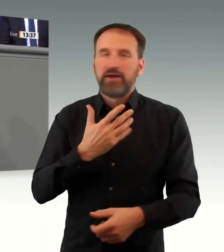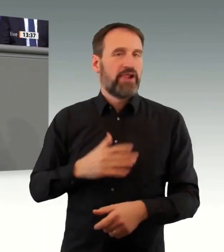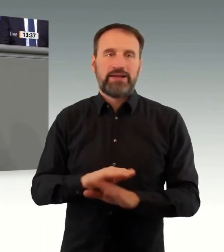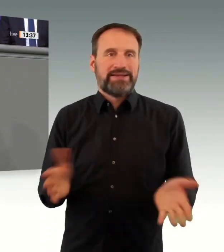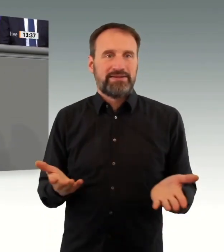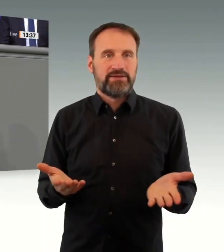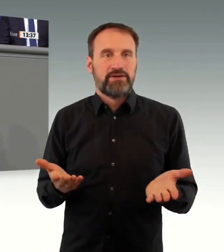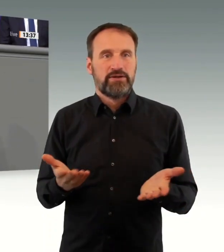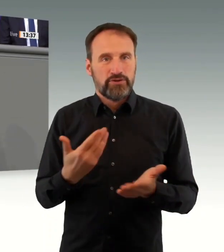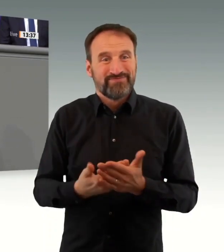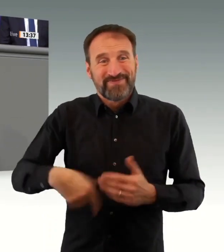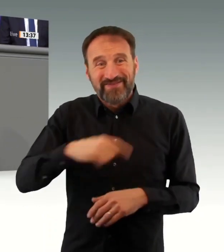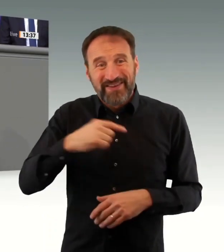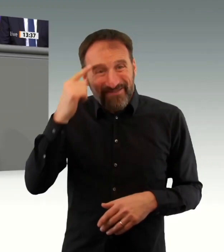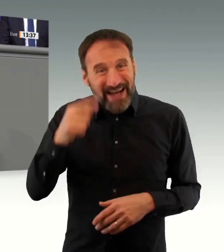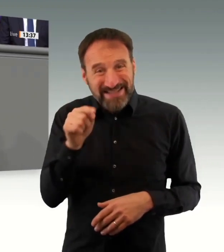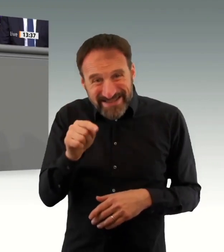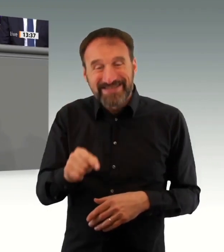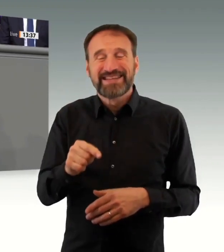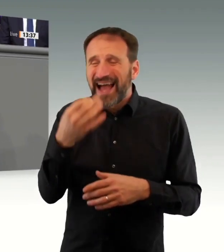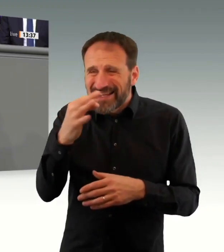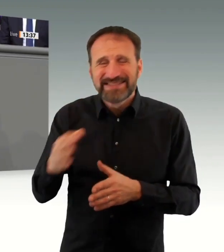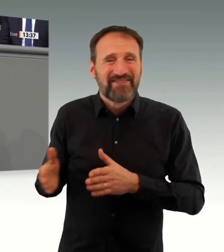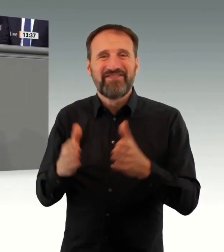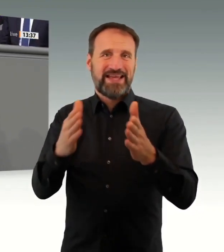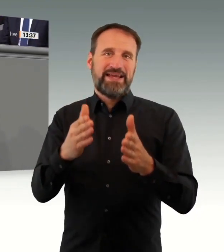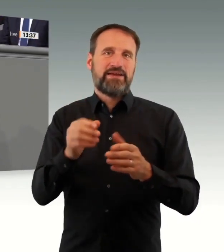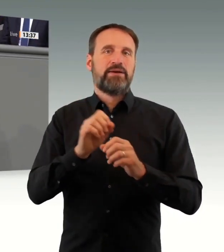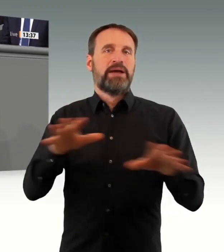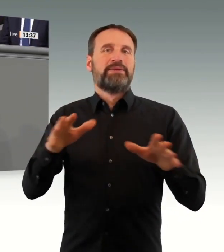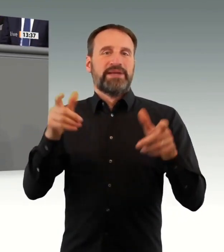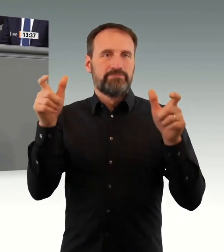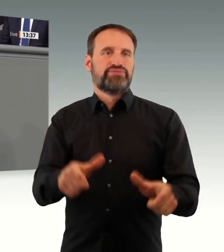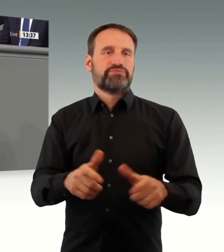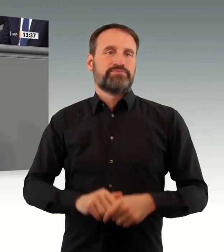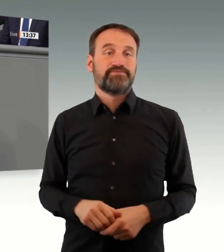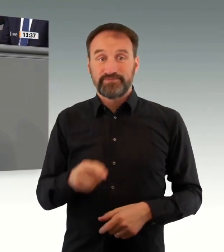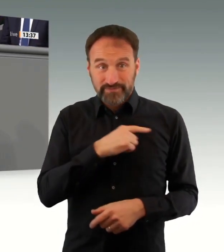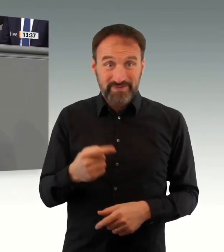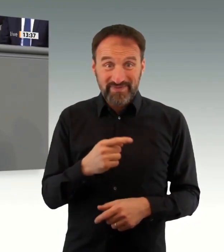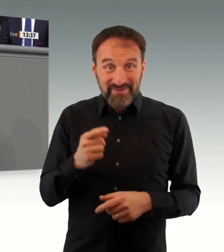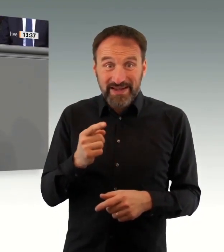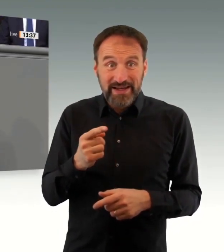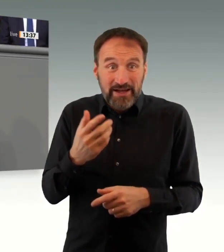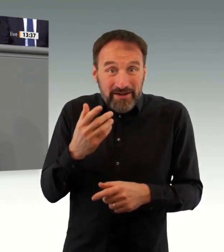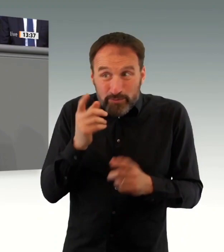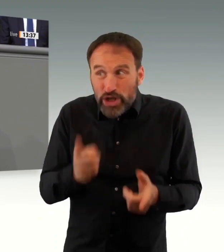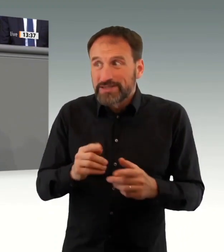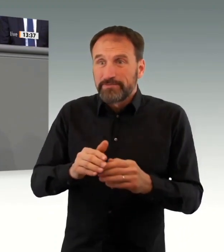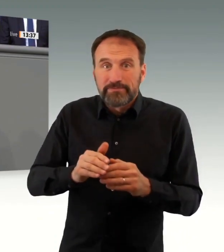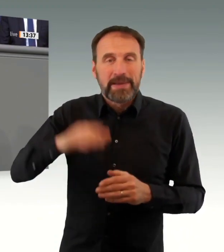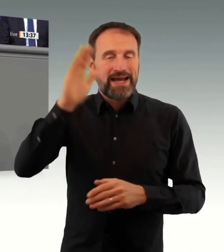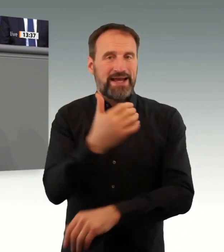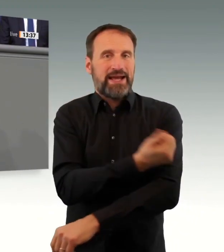Deswegen sage ich auch mal an den designierten Bundeskanzler, Herrn Scholz, Sie haben mal gesagt, wer Führung bestellt, der bekommt Führung. Dann